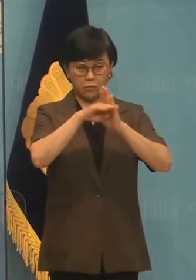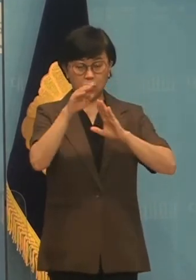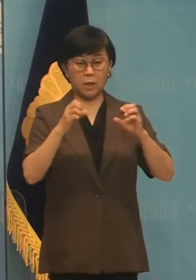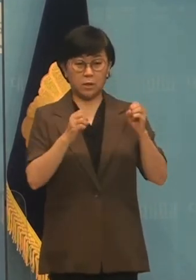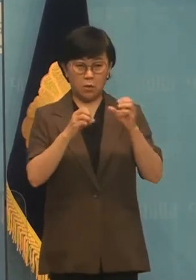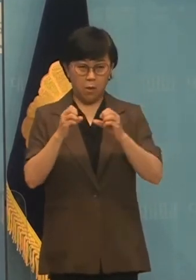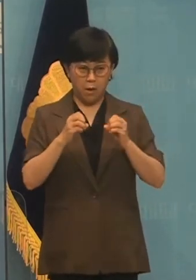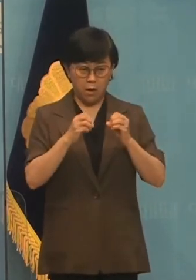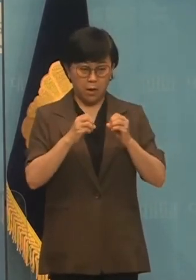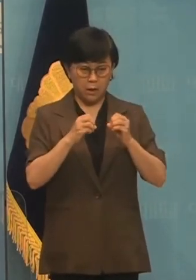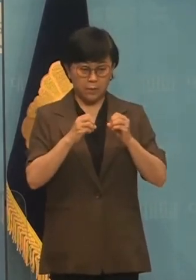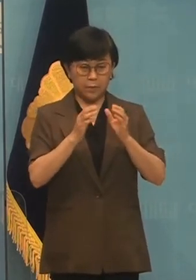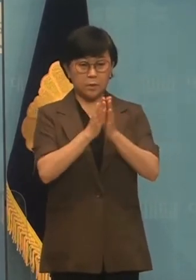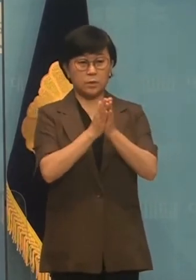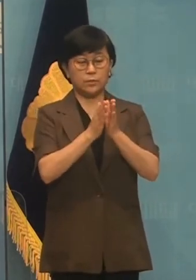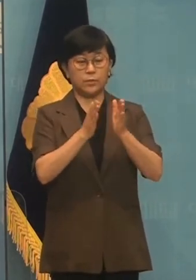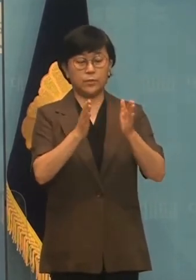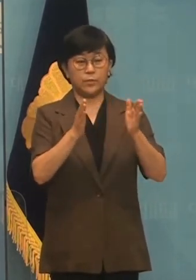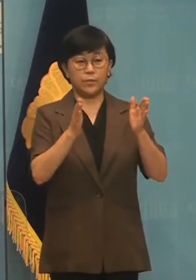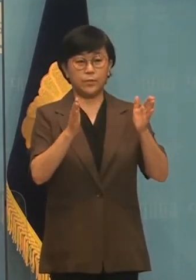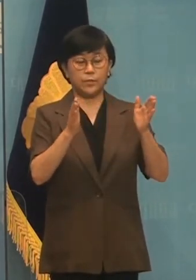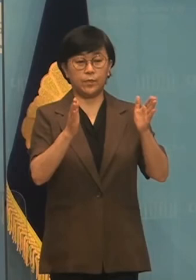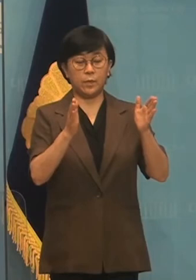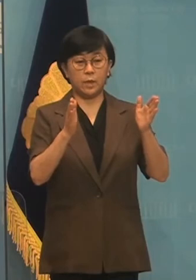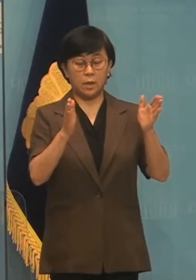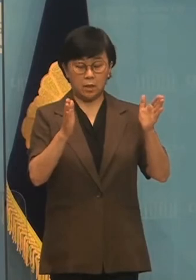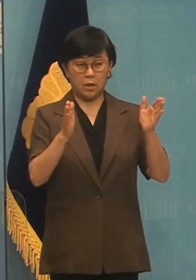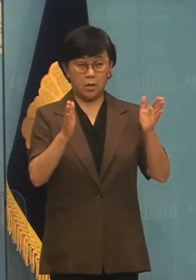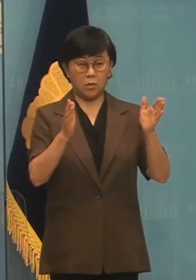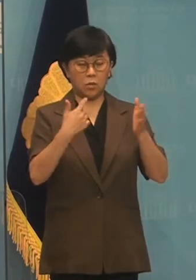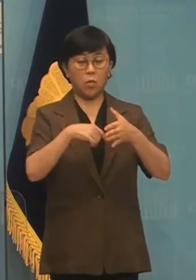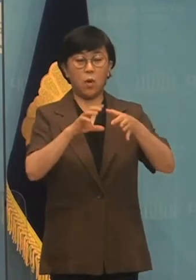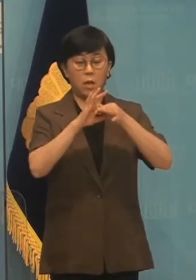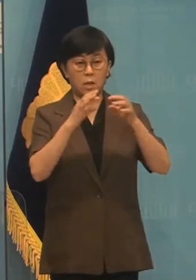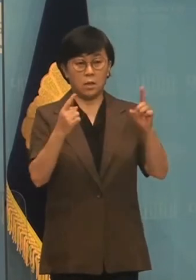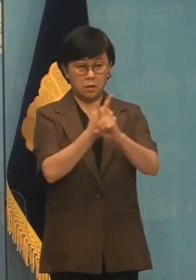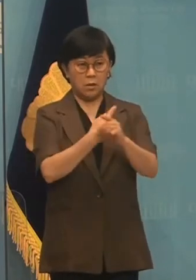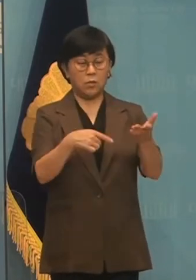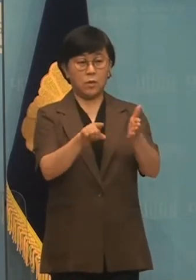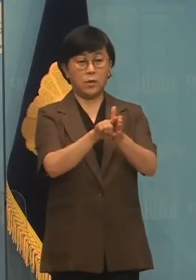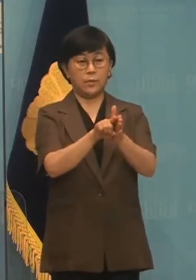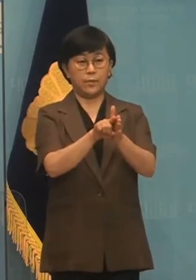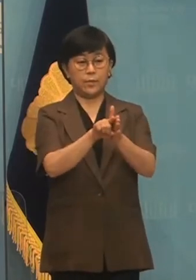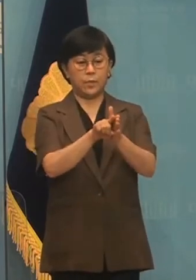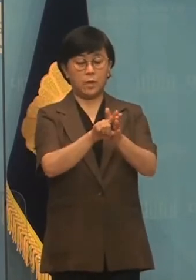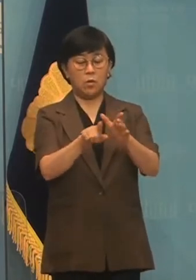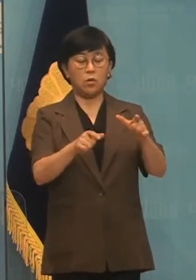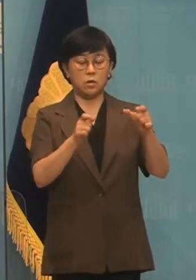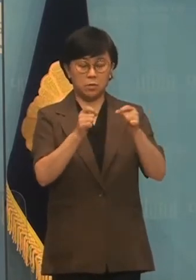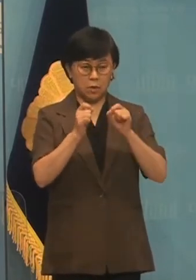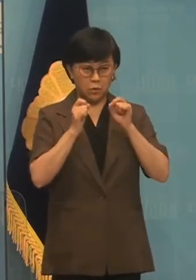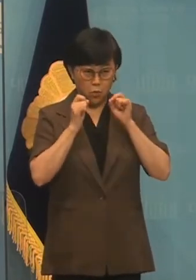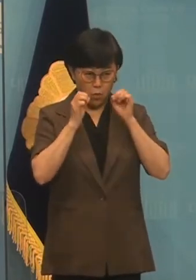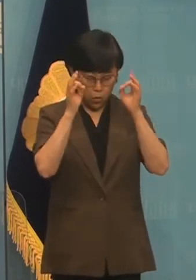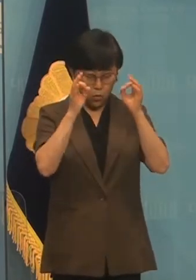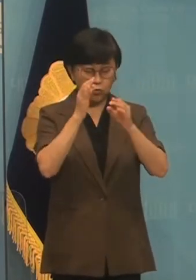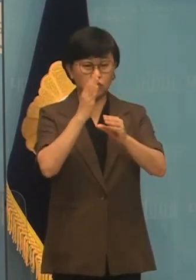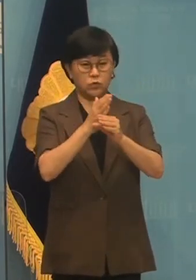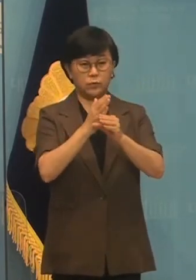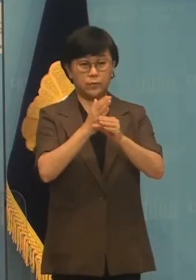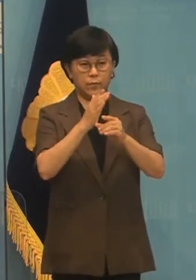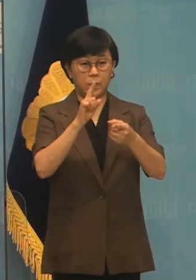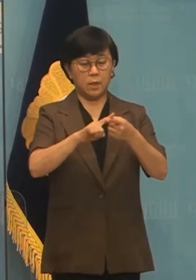대화의 물고를 치고 관계를 개선하기 위한 접근과 노력이 진행되고 있는